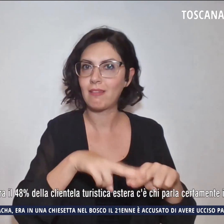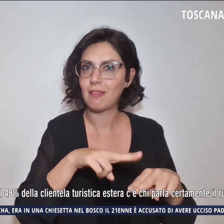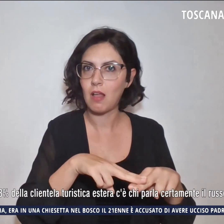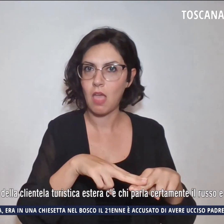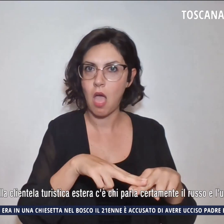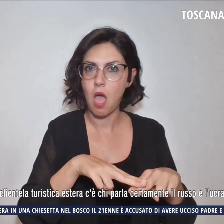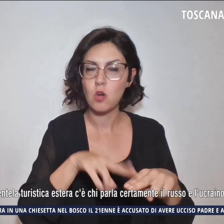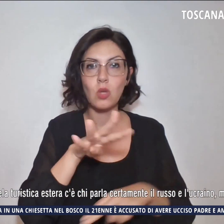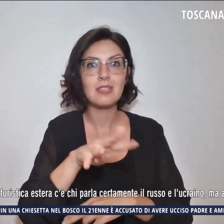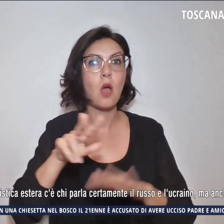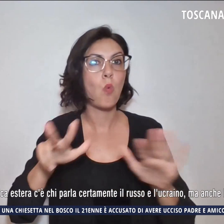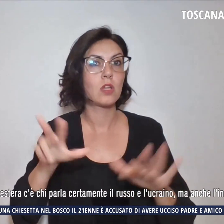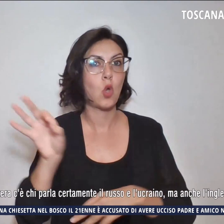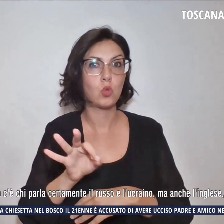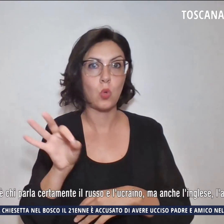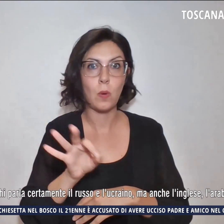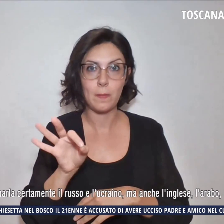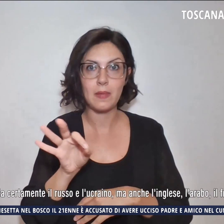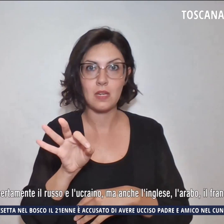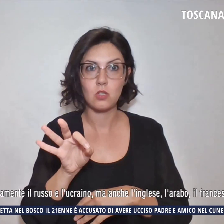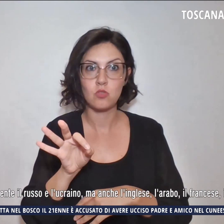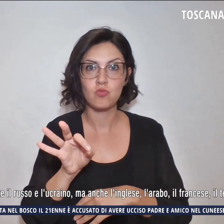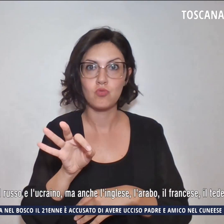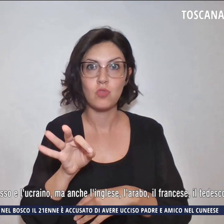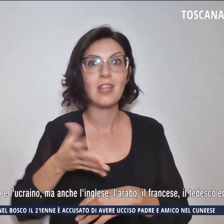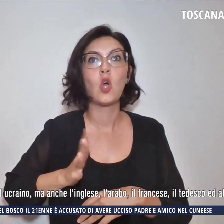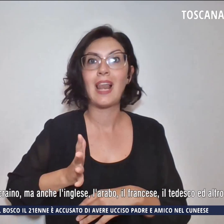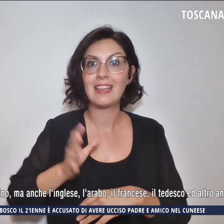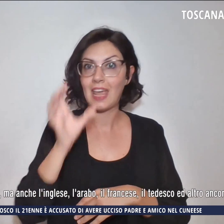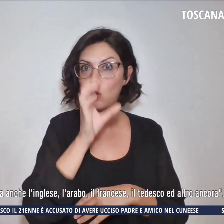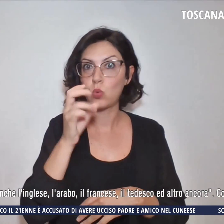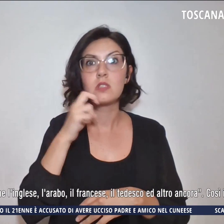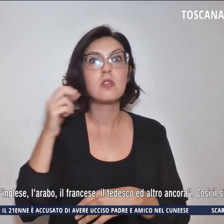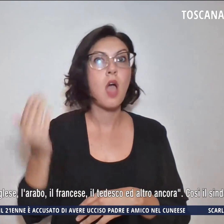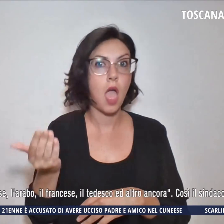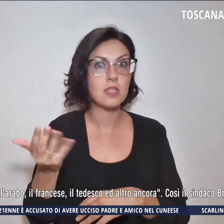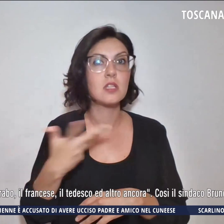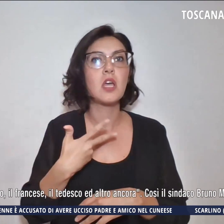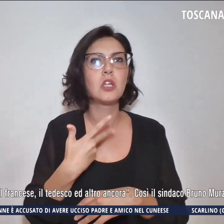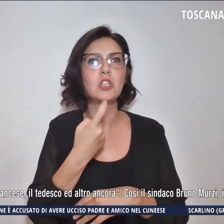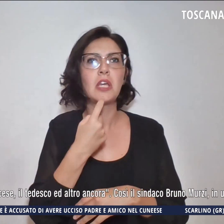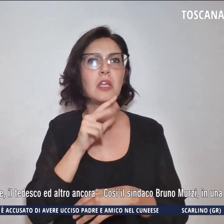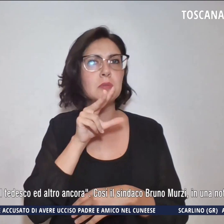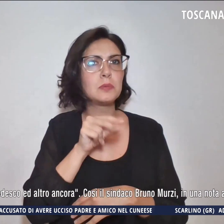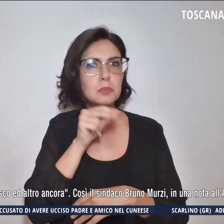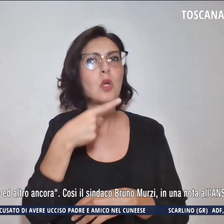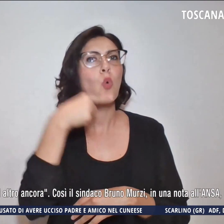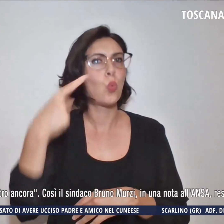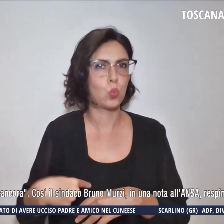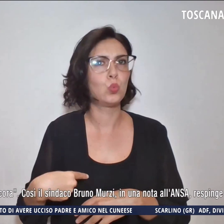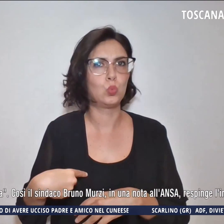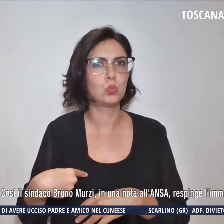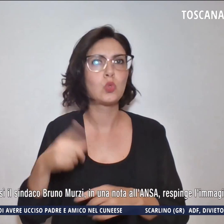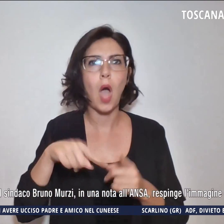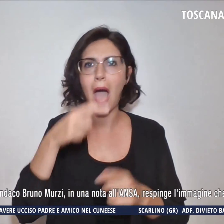della clientela turistica estera c'è chi parla certamente il russo e l'ucraino ma anche l